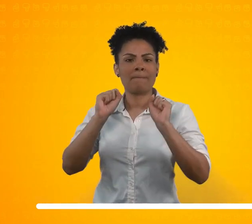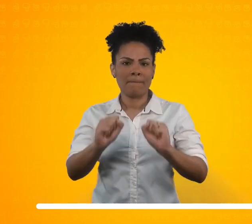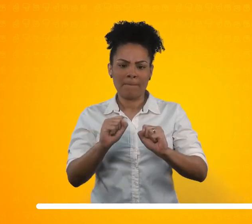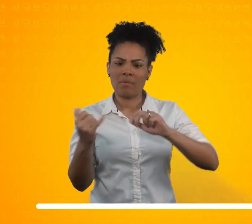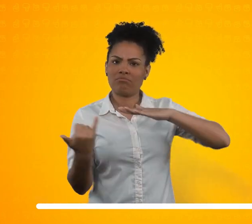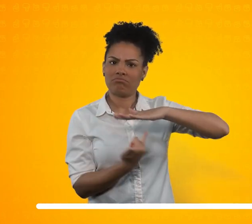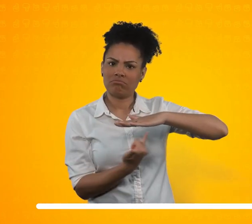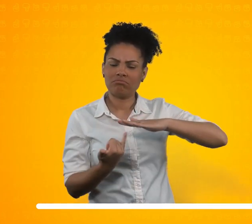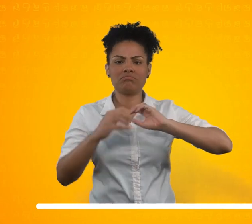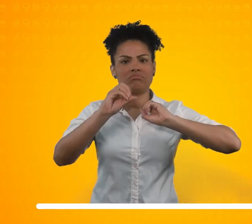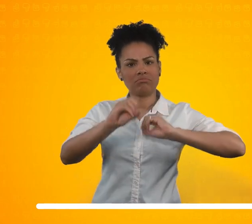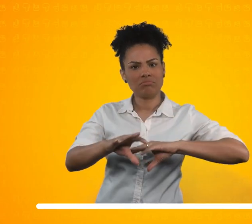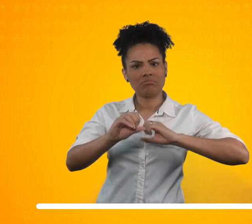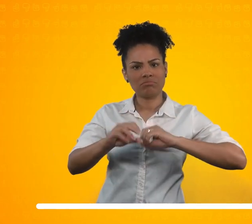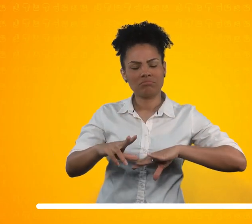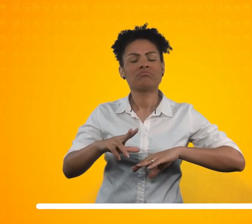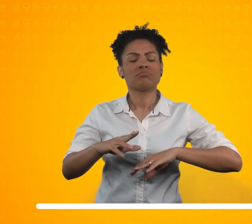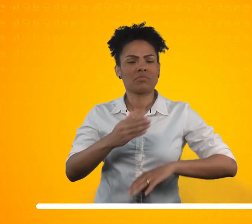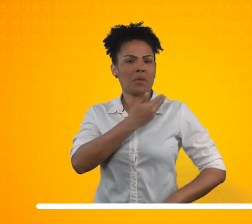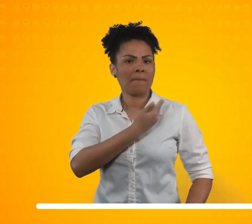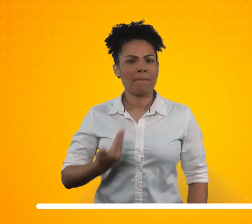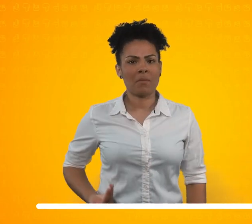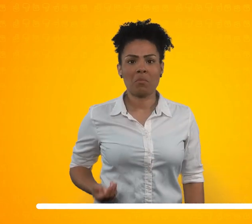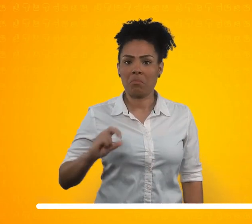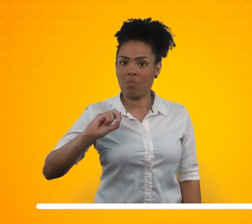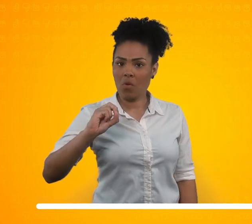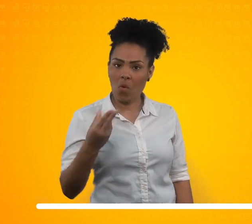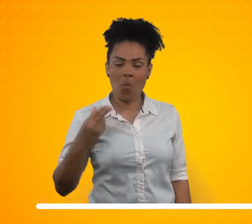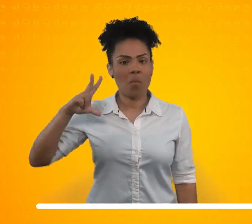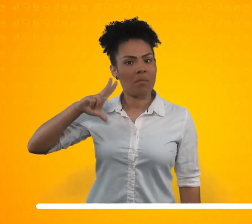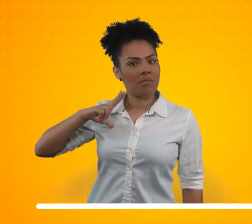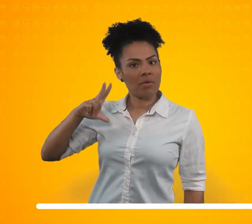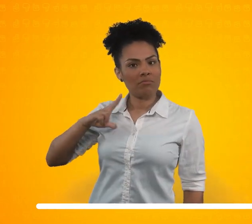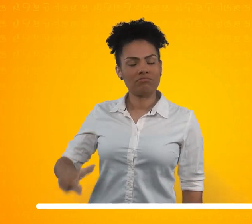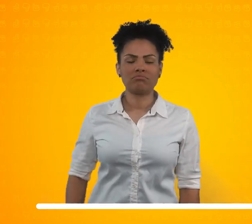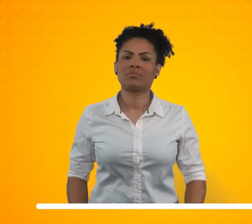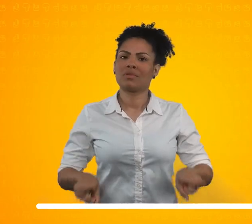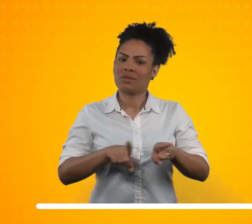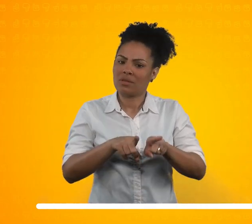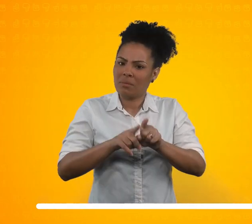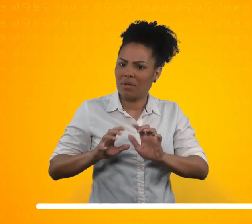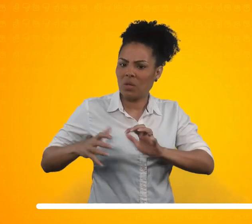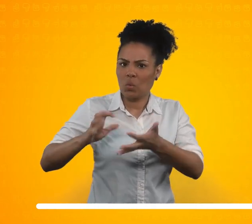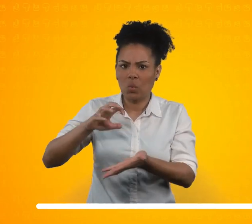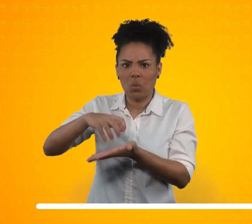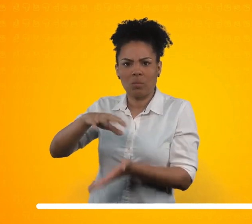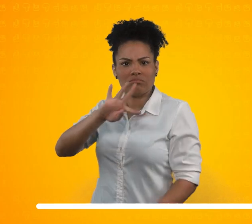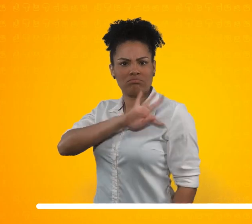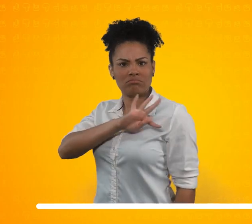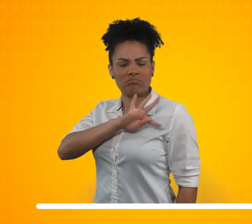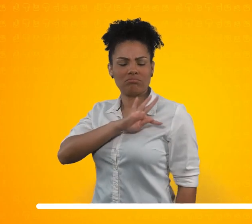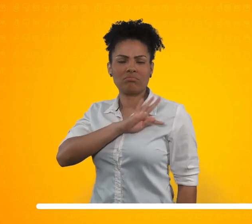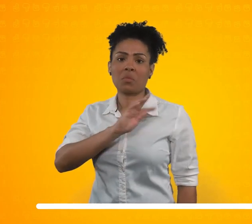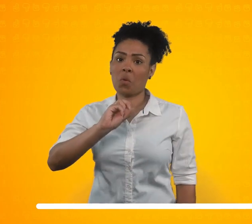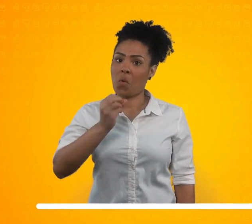privadas, centros de formação técnica ou faculdades e universidades, por meio de contratos,